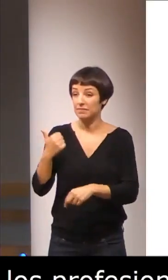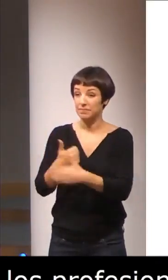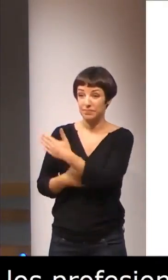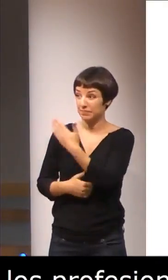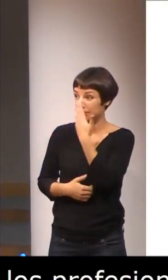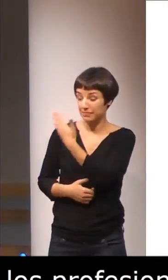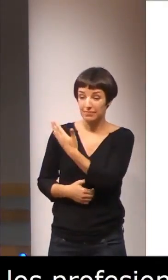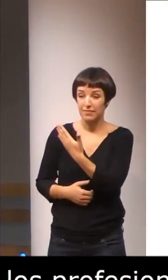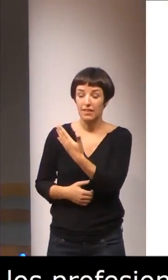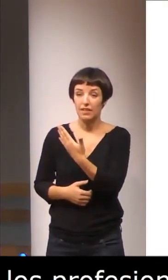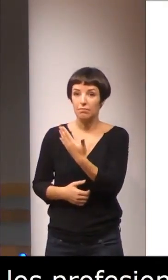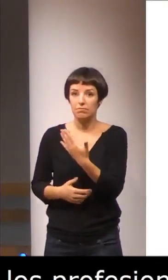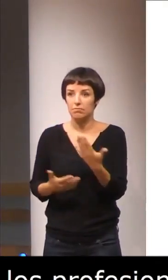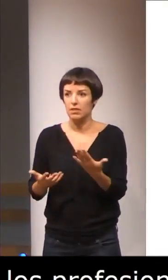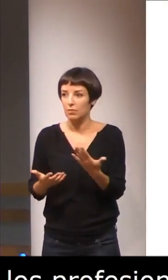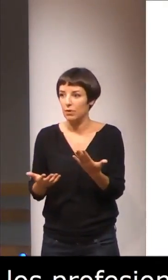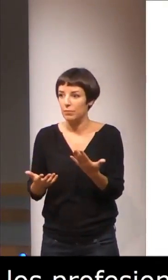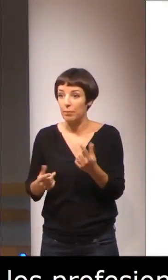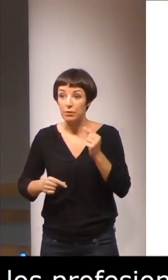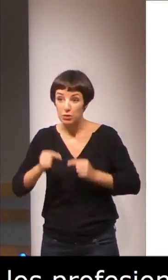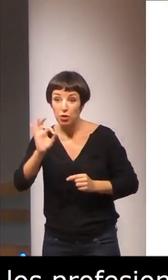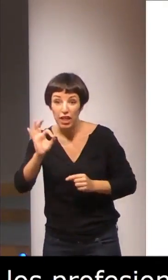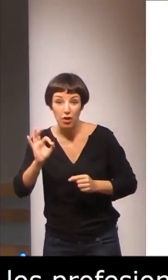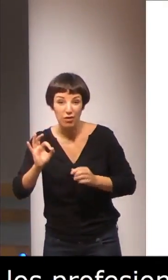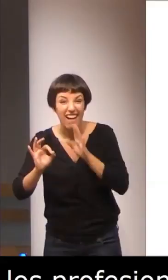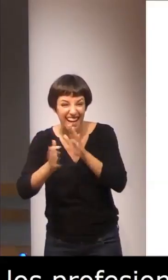se lleva a cabo con presupuesto cero